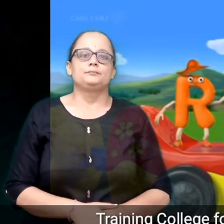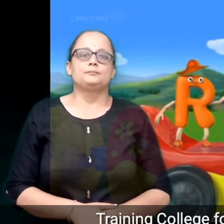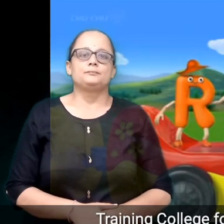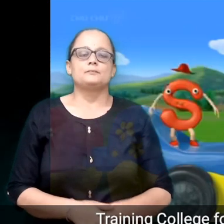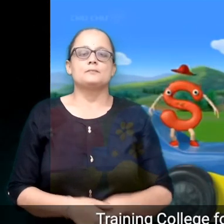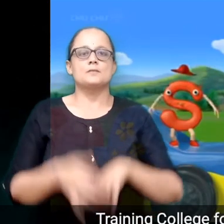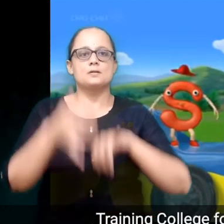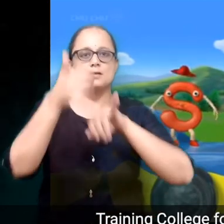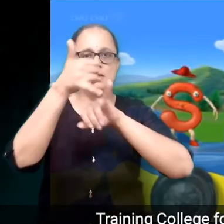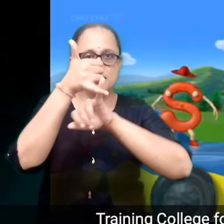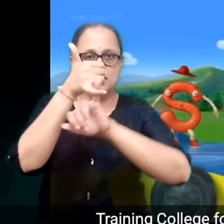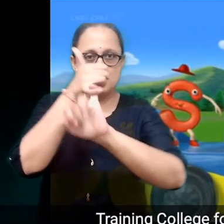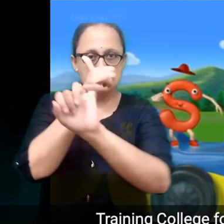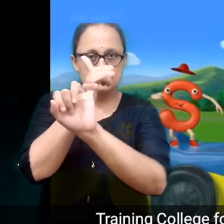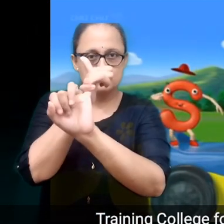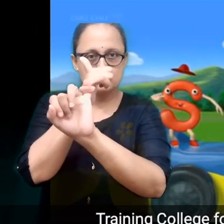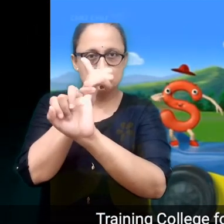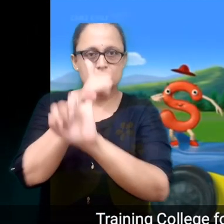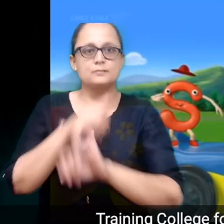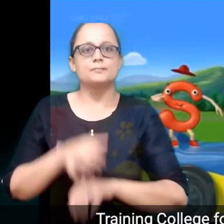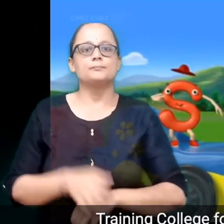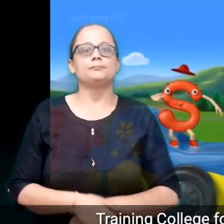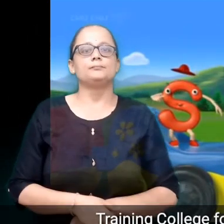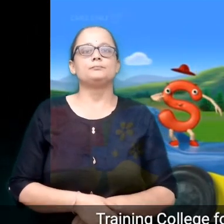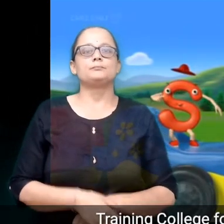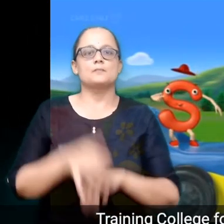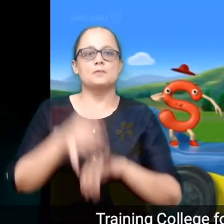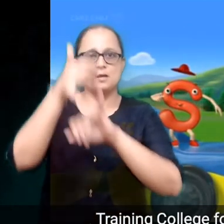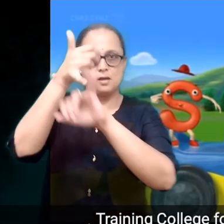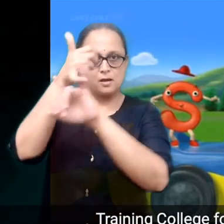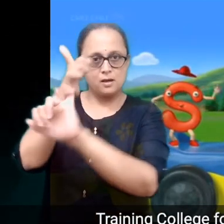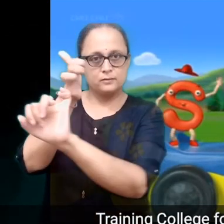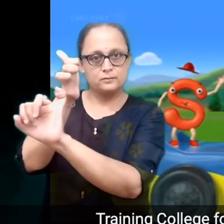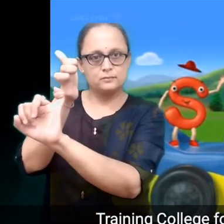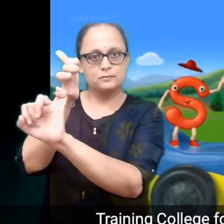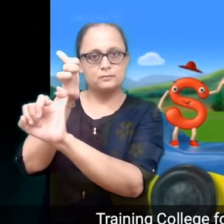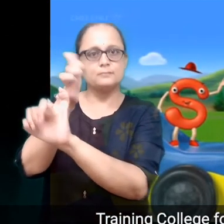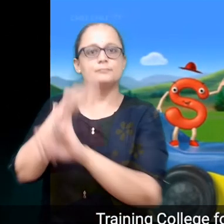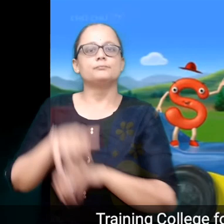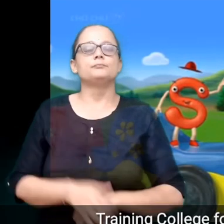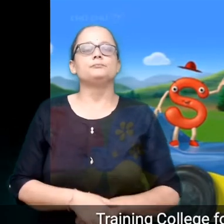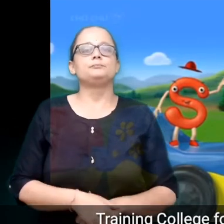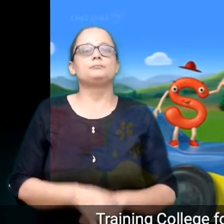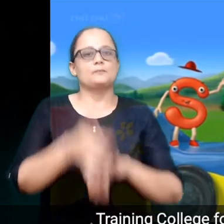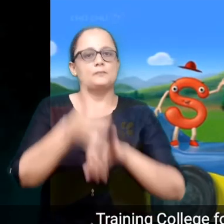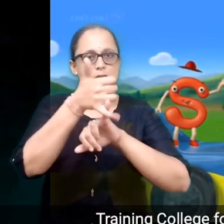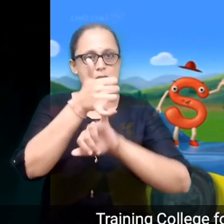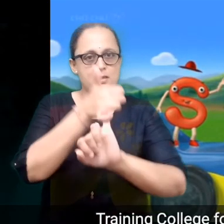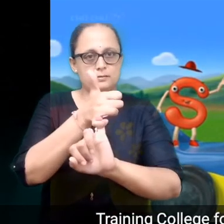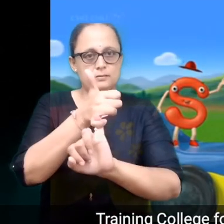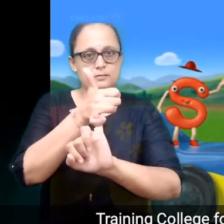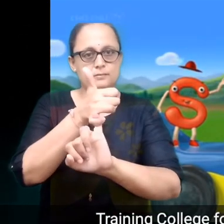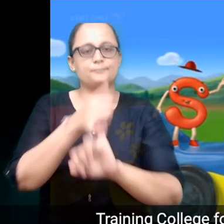S, S, S, S,